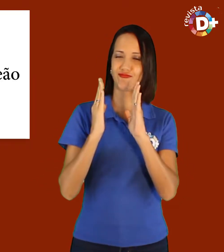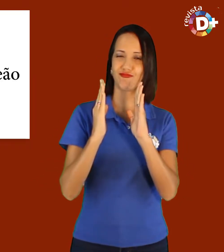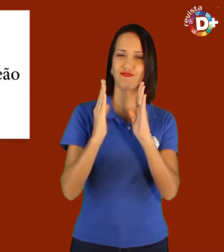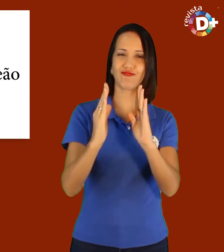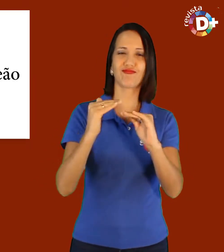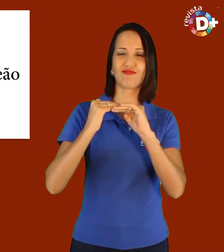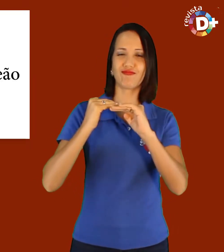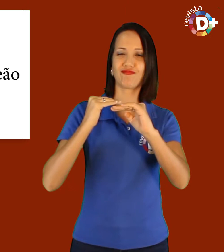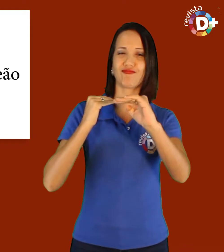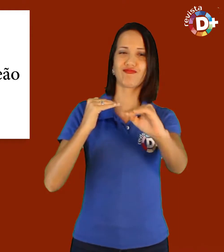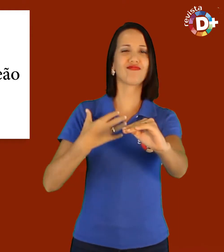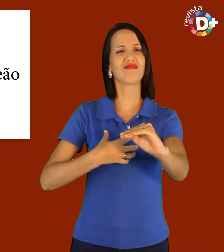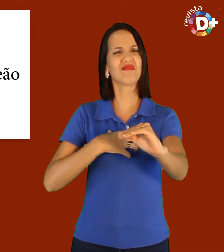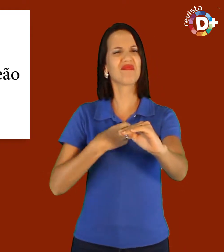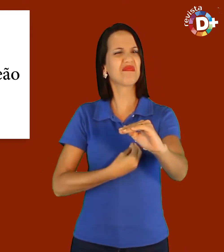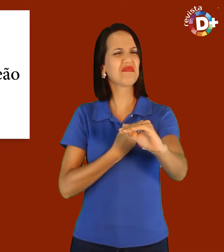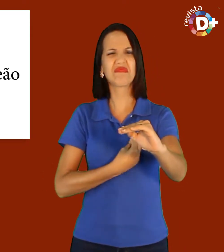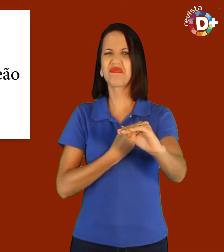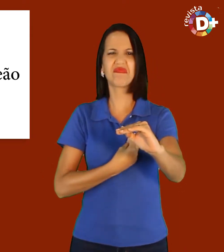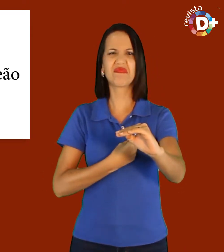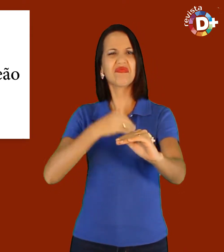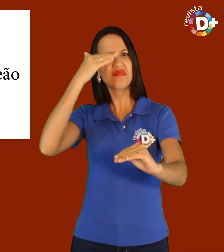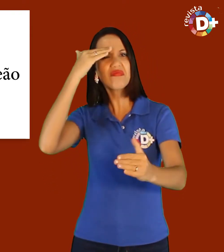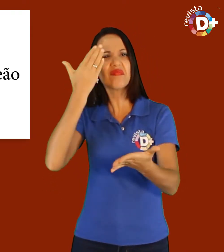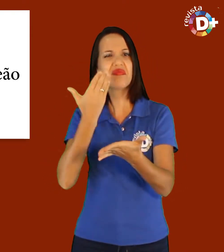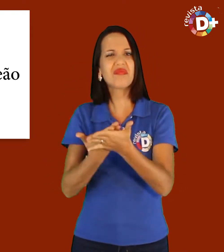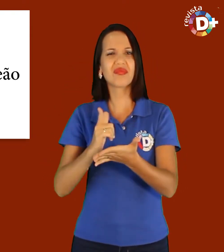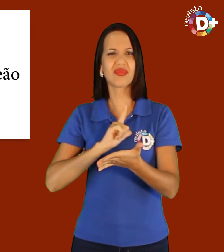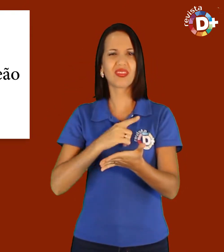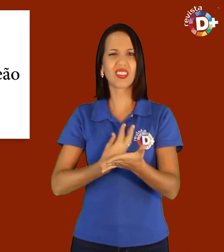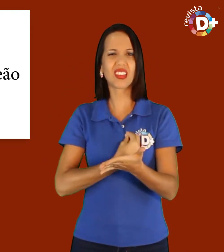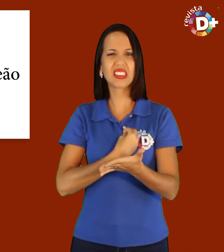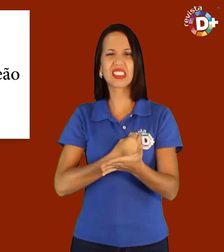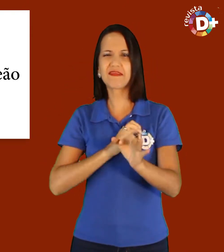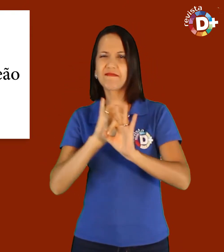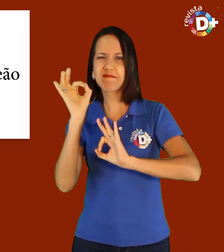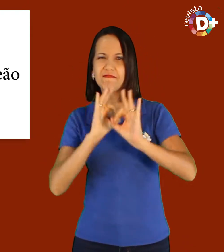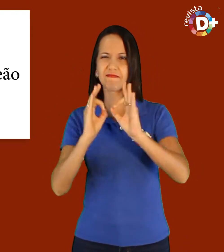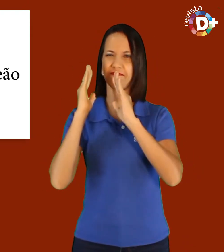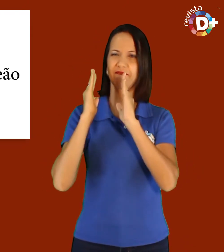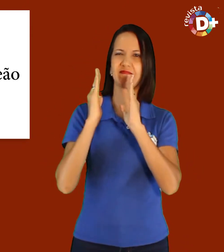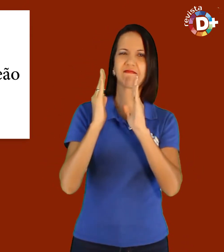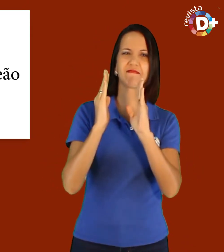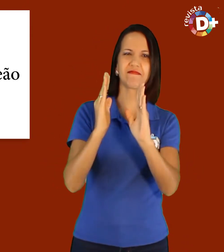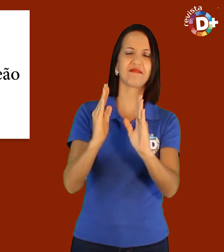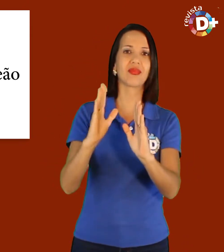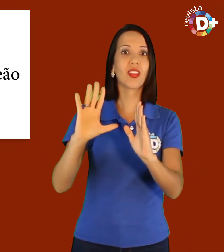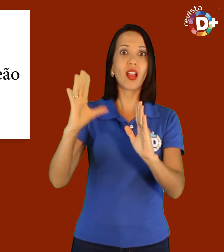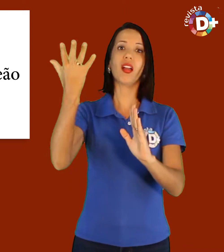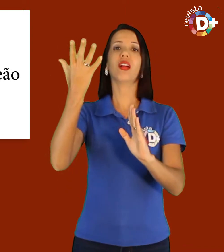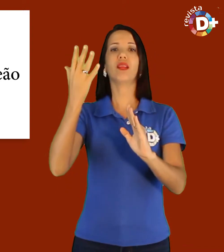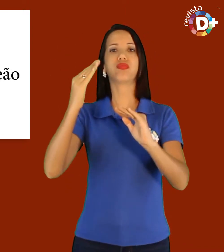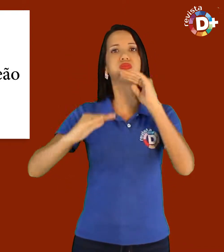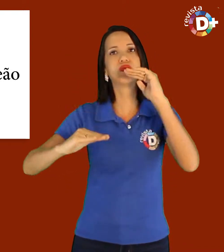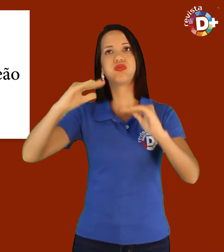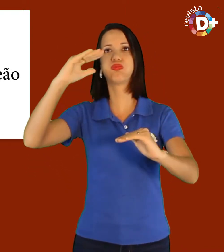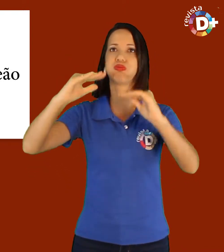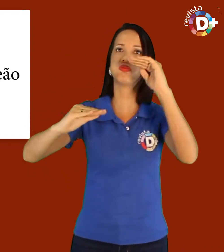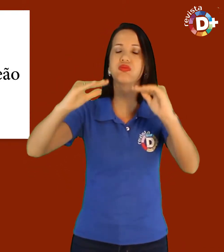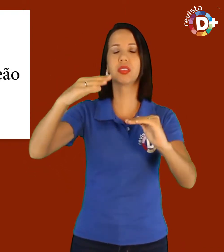Linearidade não costuma ser uma condição de vida. Quando acreditamos que o nosso destino está traçado, os